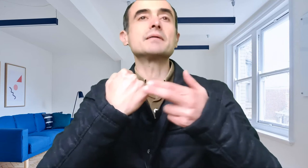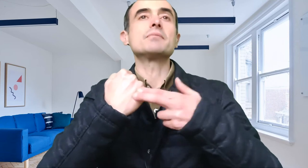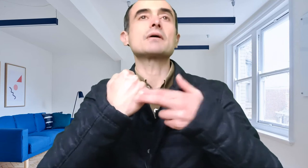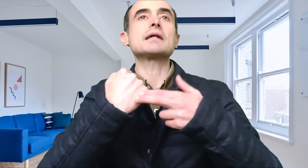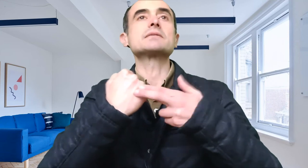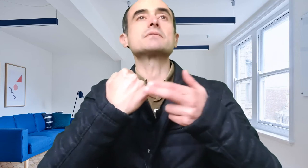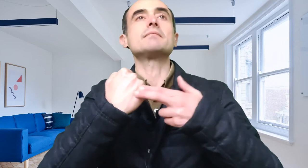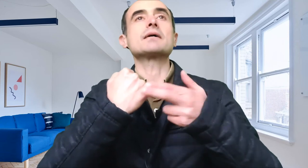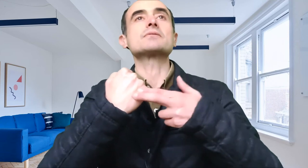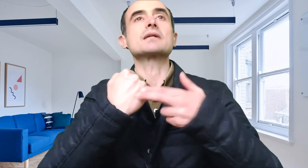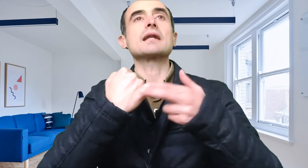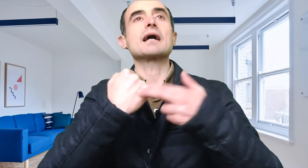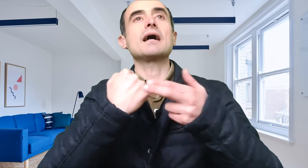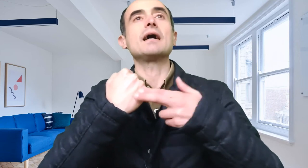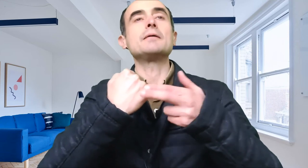boca de estómago se relaja